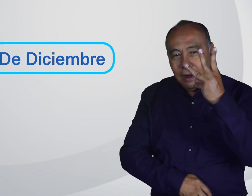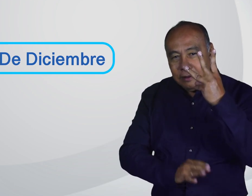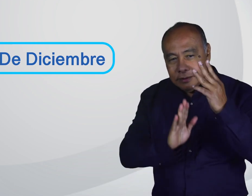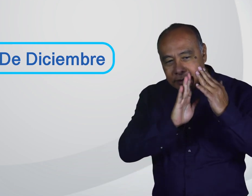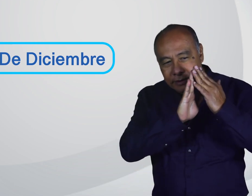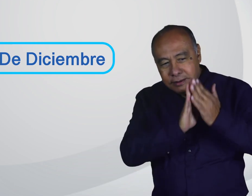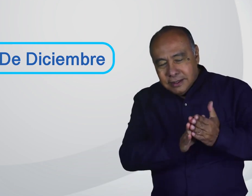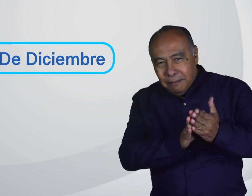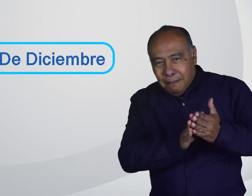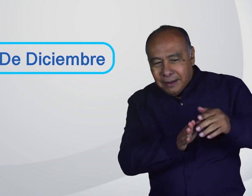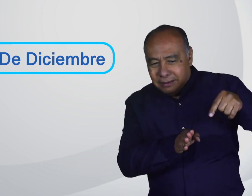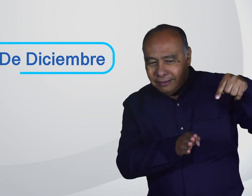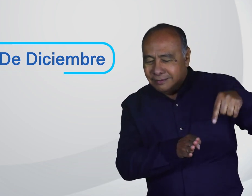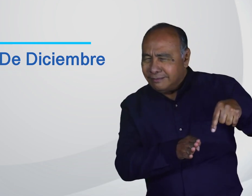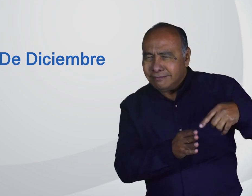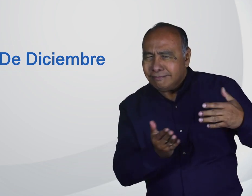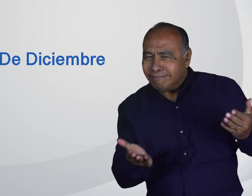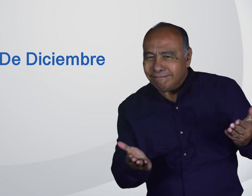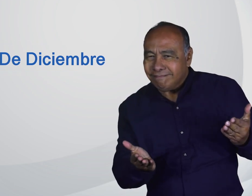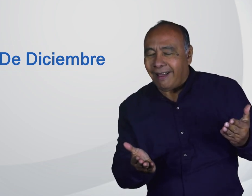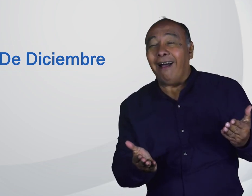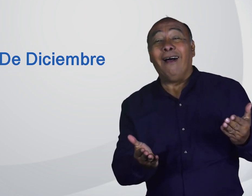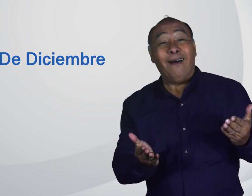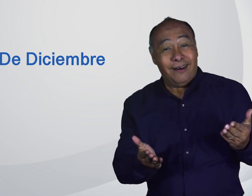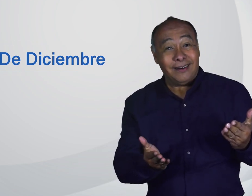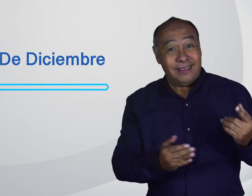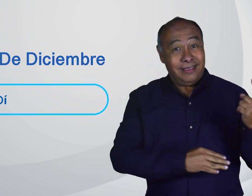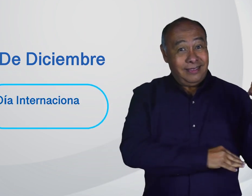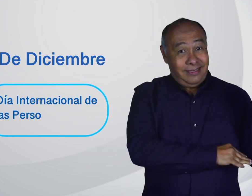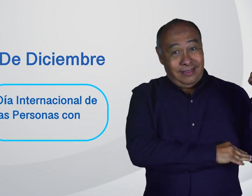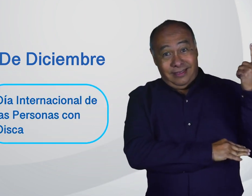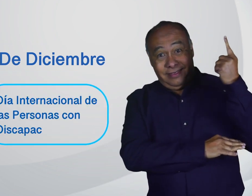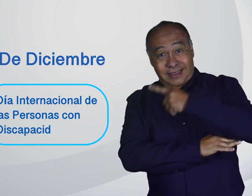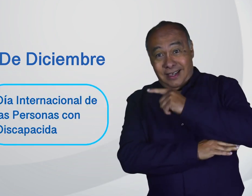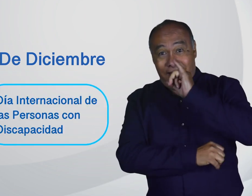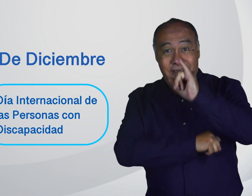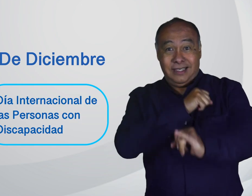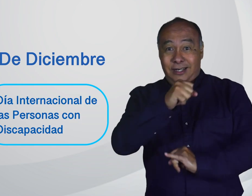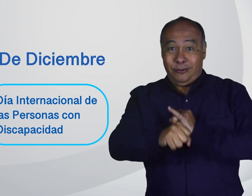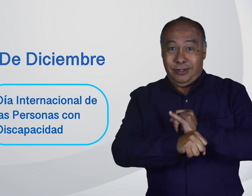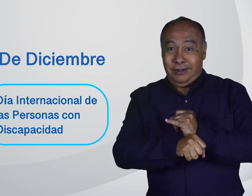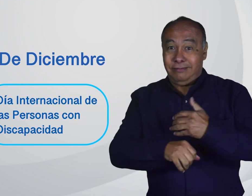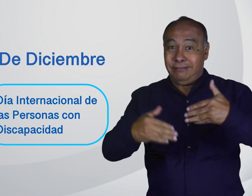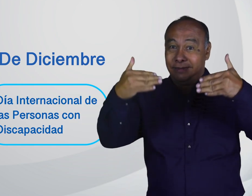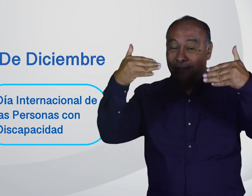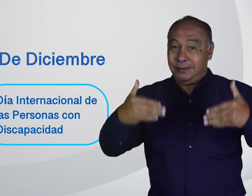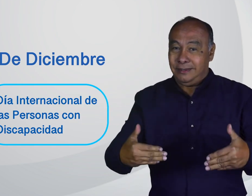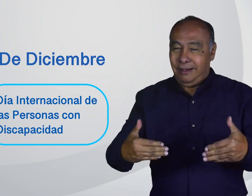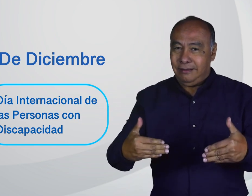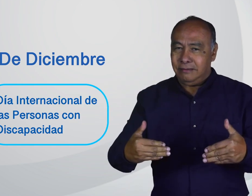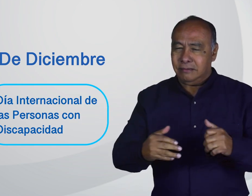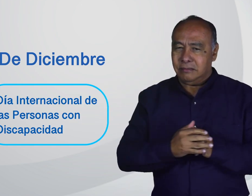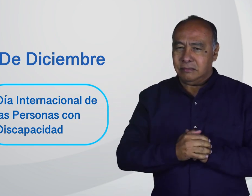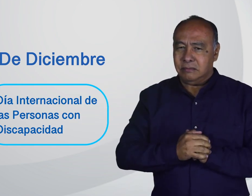Hoy es 3 de diciembre, Día Internacional de las Personas con Discapacidad.